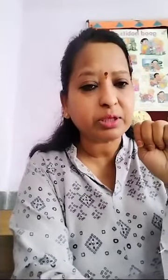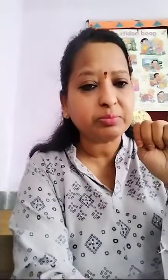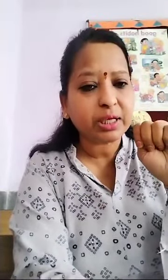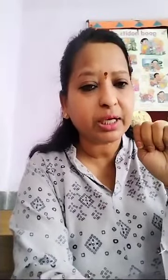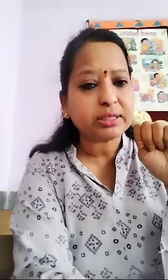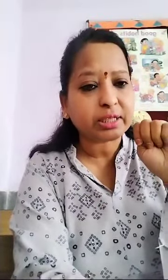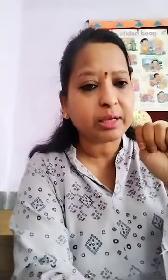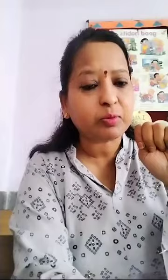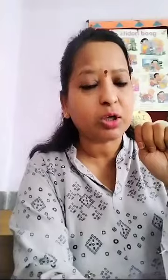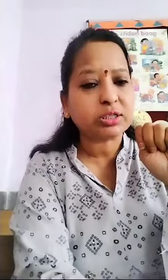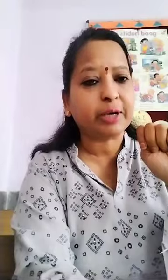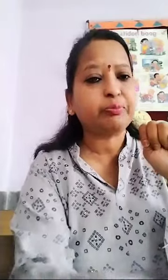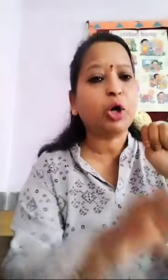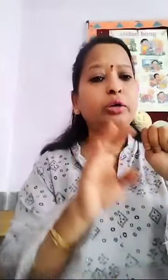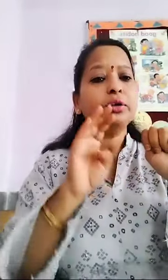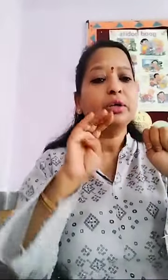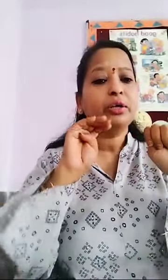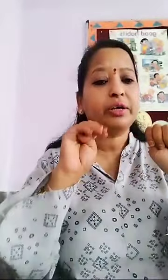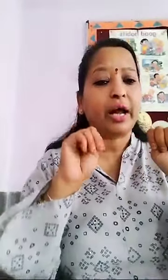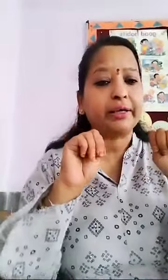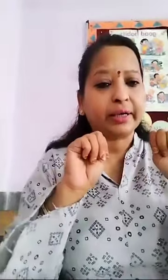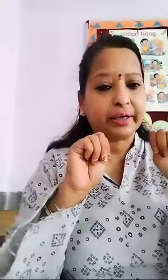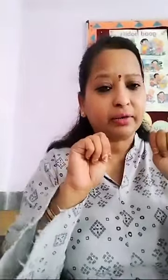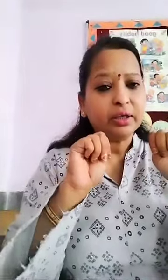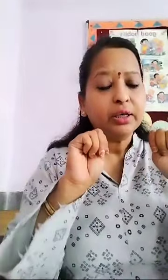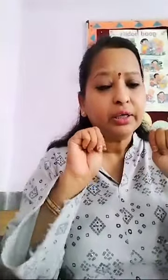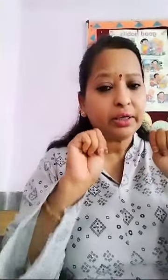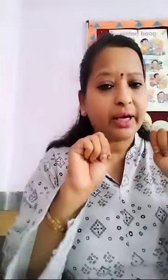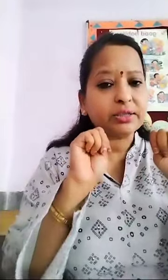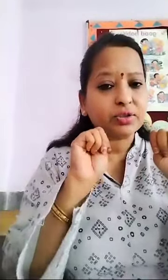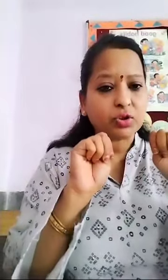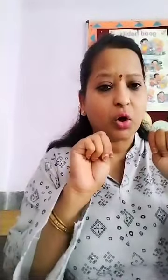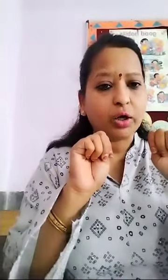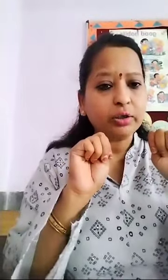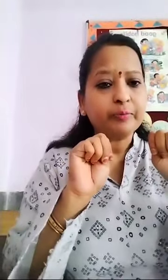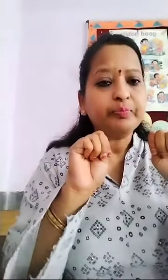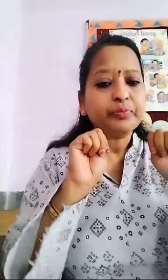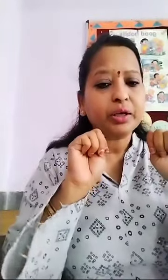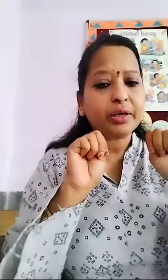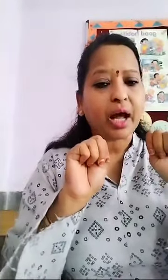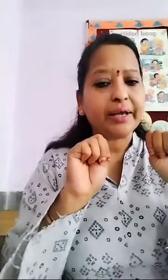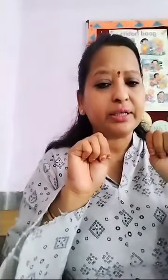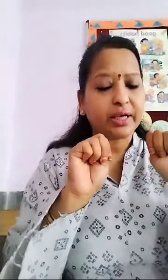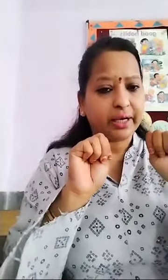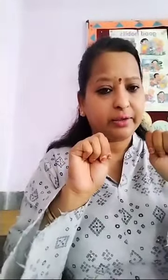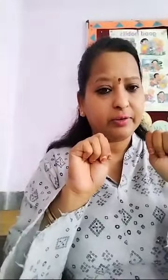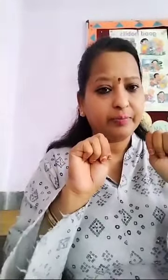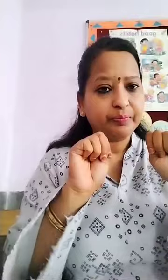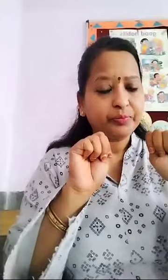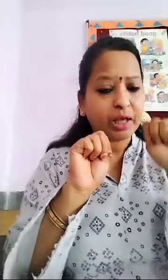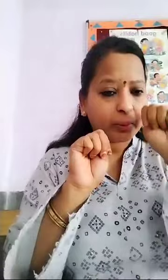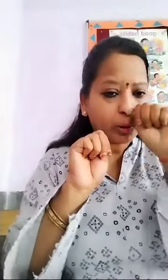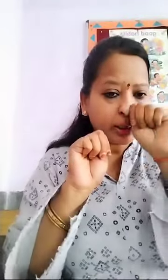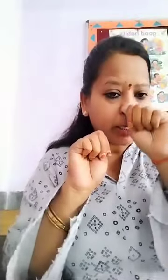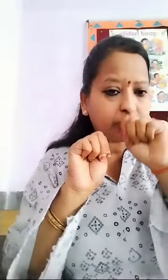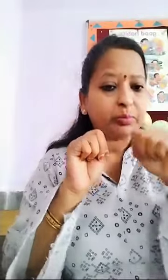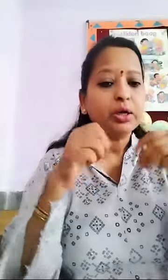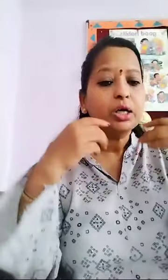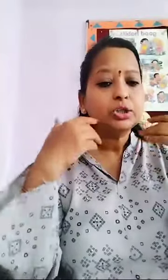same concept on right hand 10s on right hand क्या बोलेंगे हम? Shake your